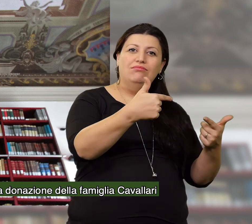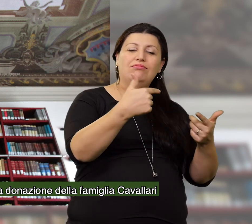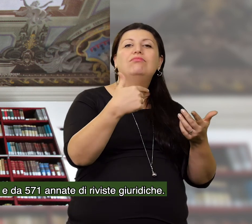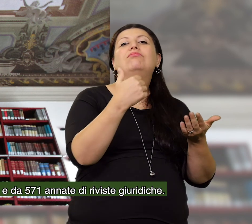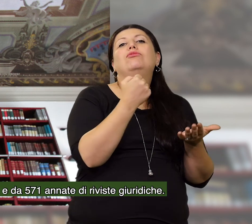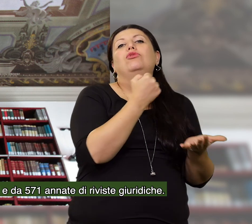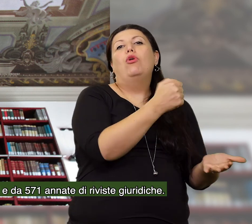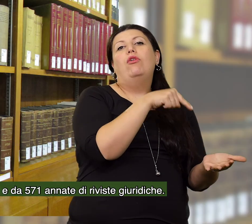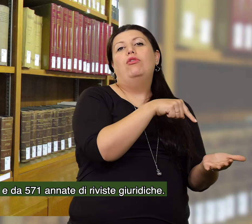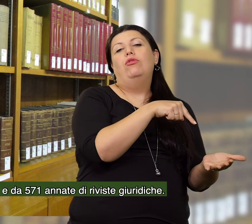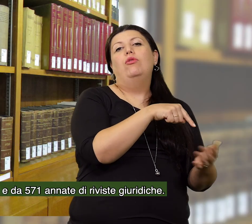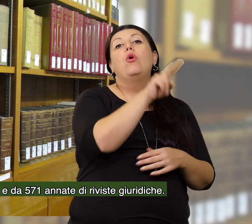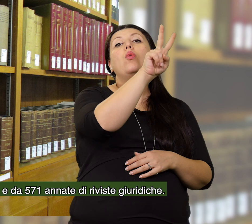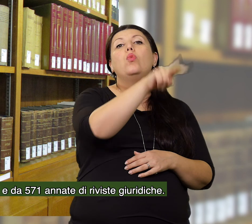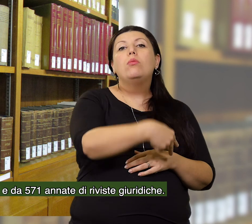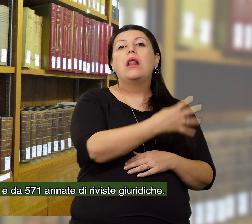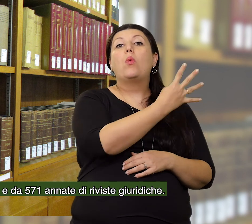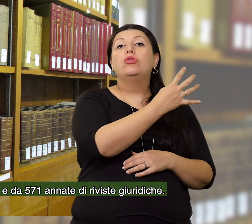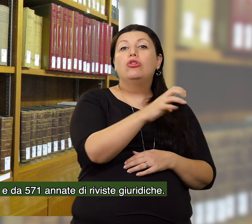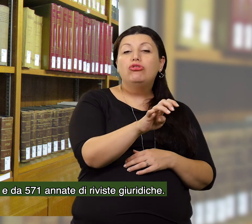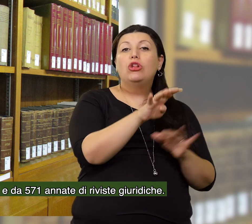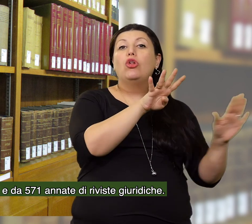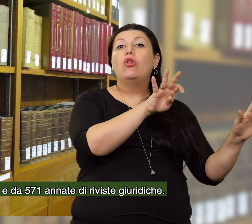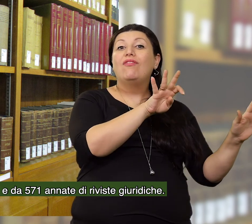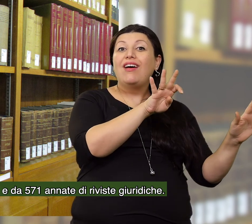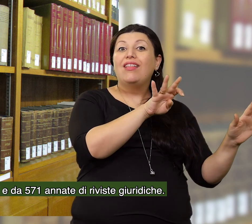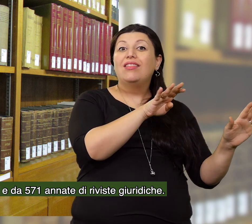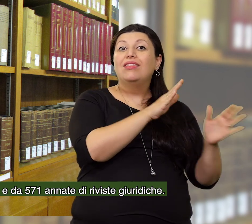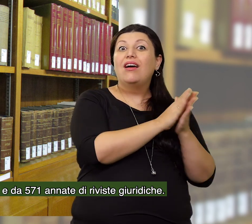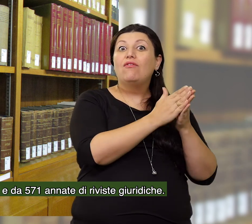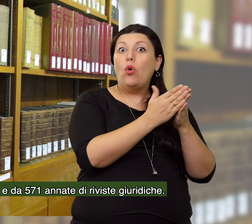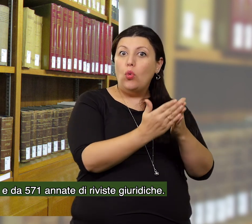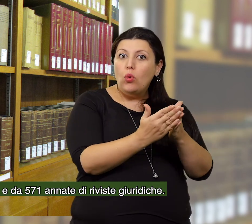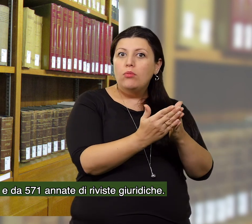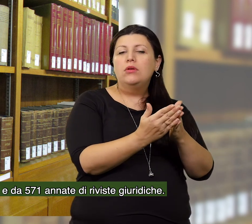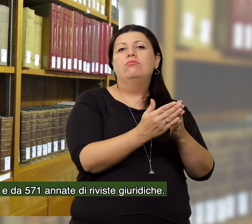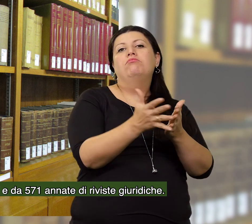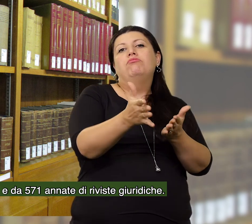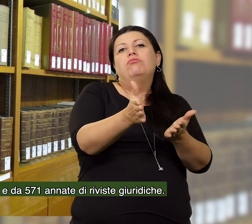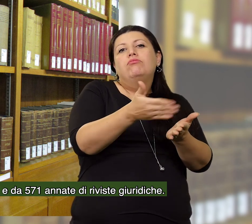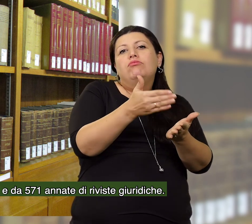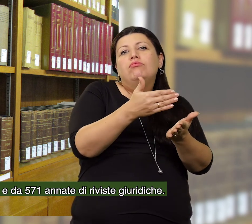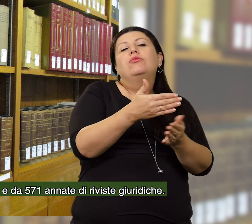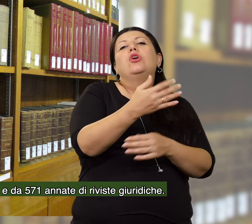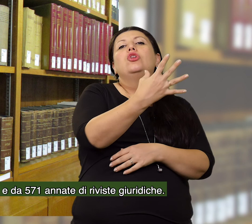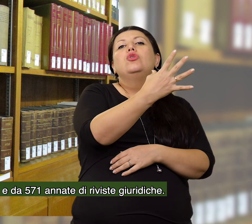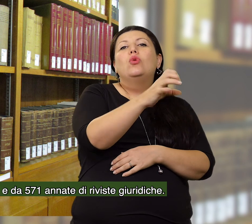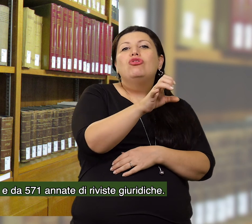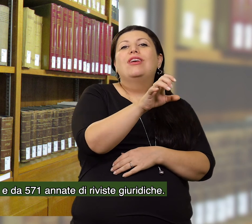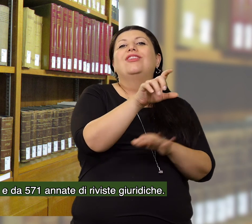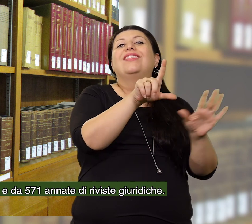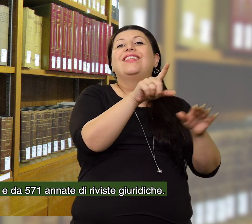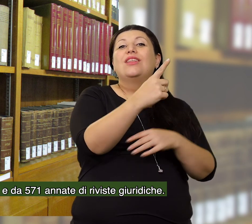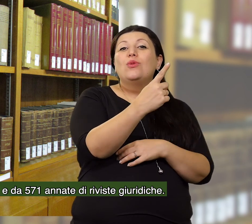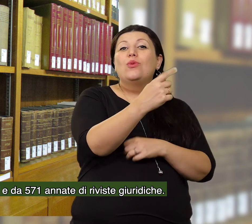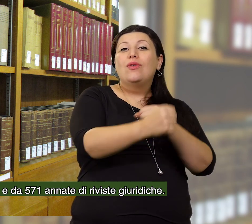che è costituita da 2490 volumi e da 571 annate